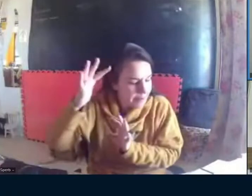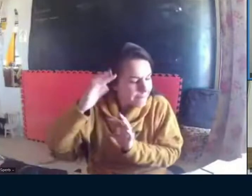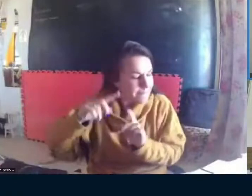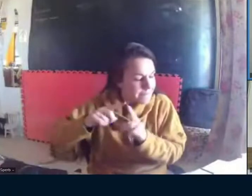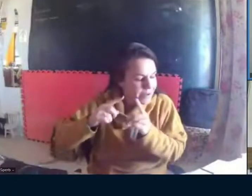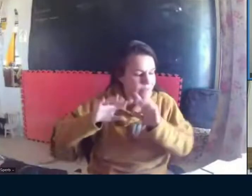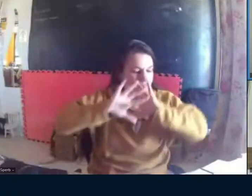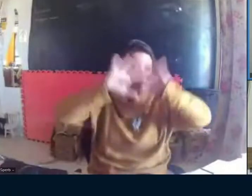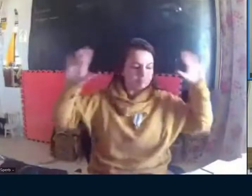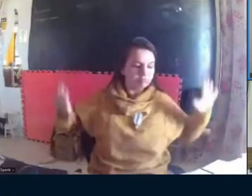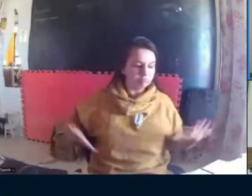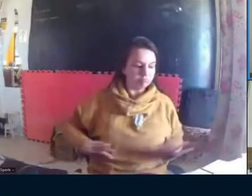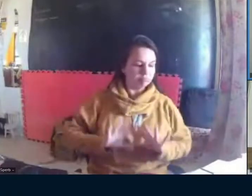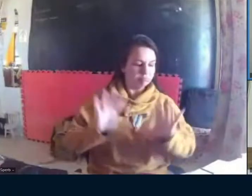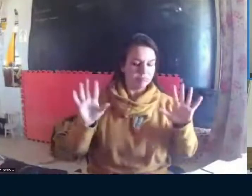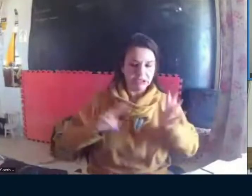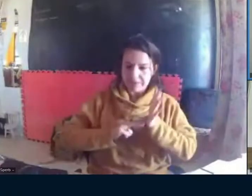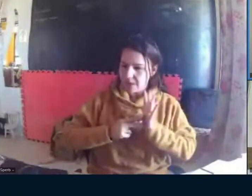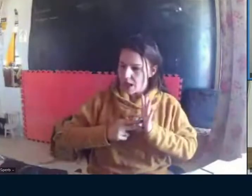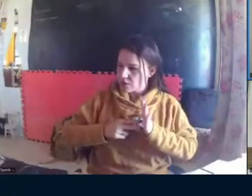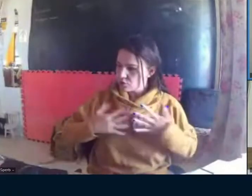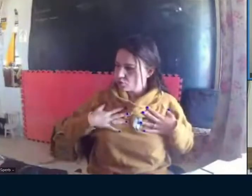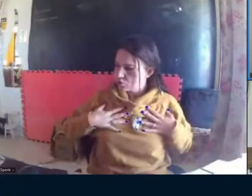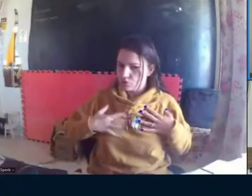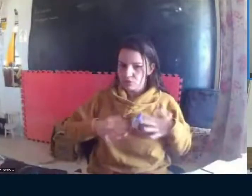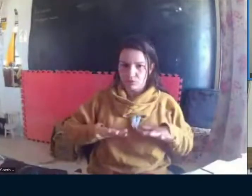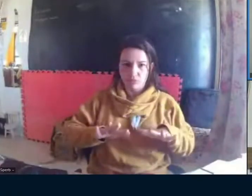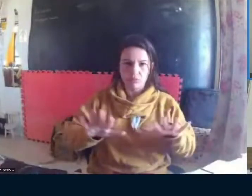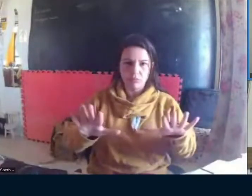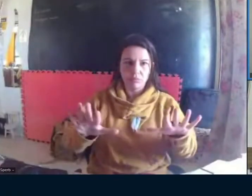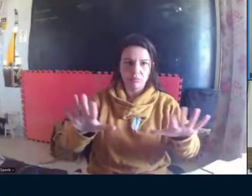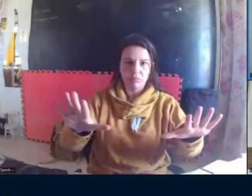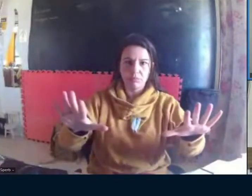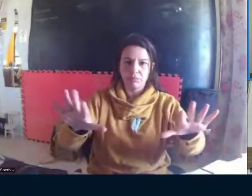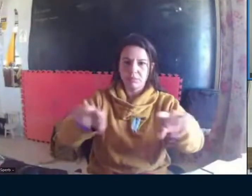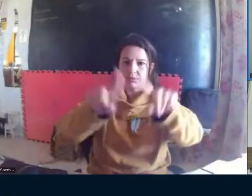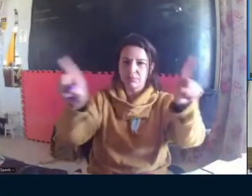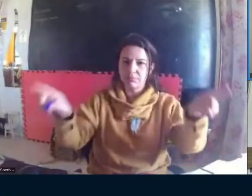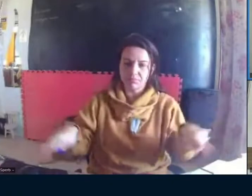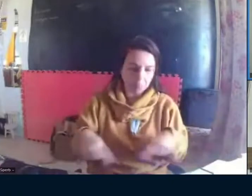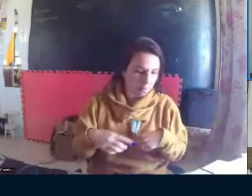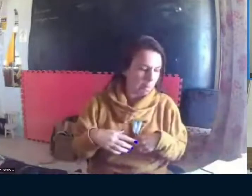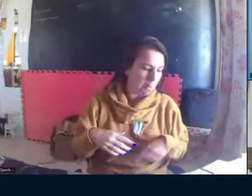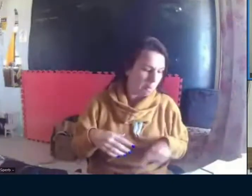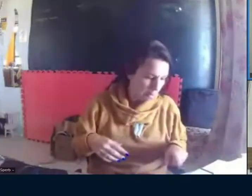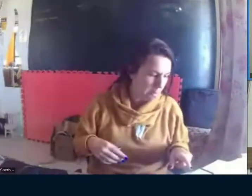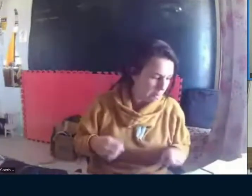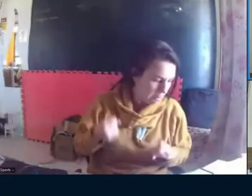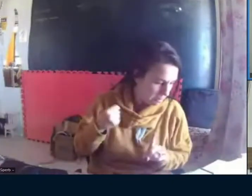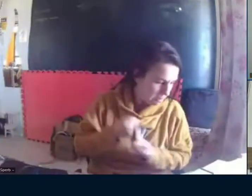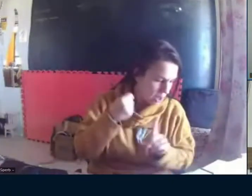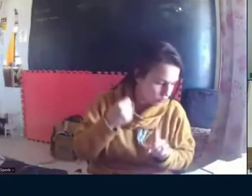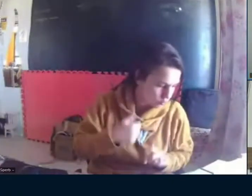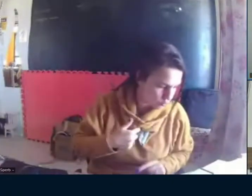significado não se refere ao pensamento, mas a toda a consciência. Foi uma citação de Vygotsky.